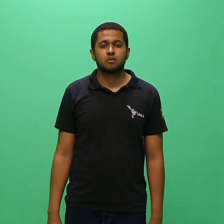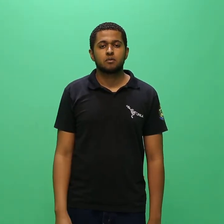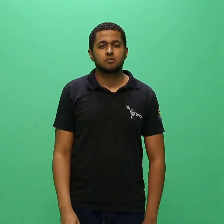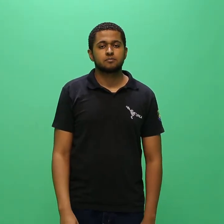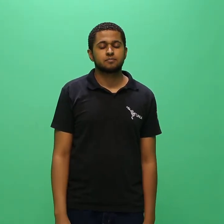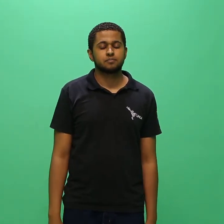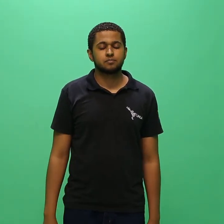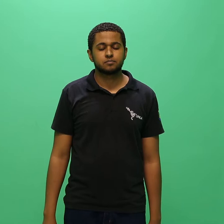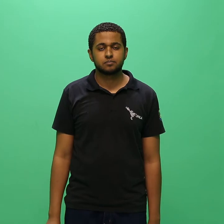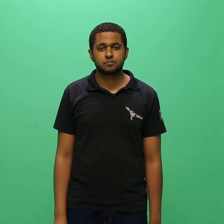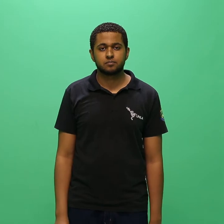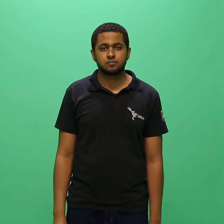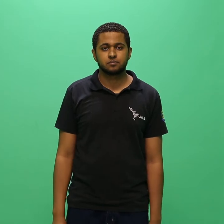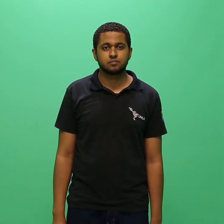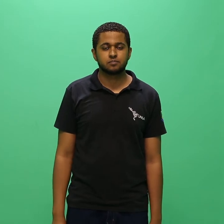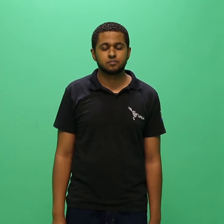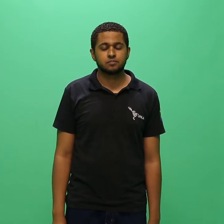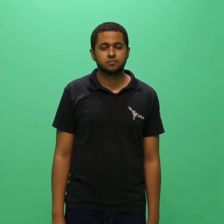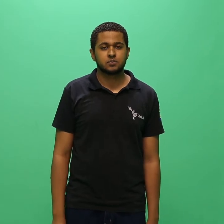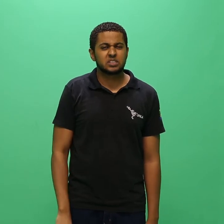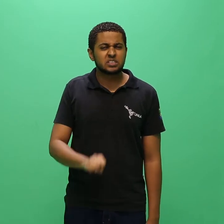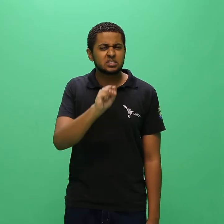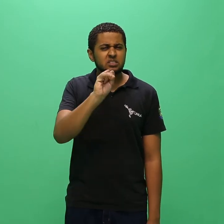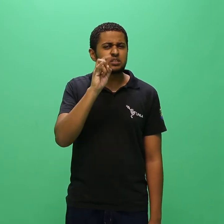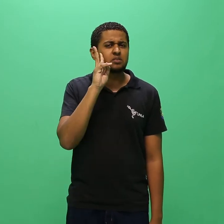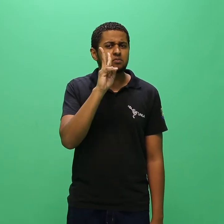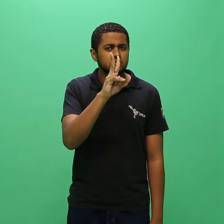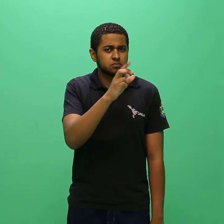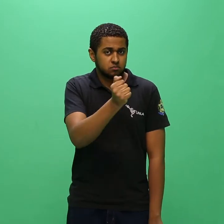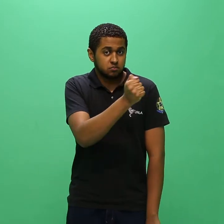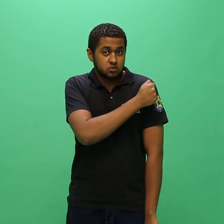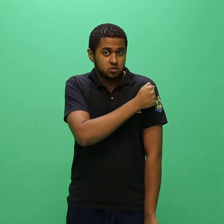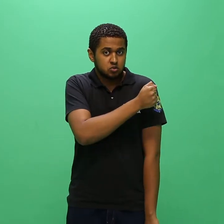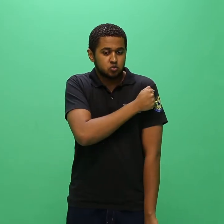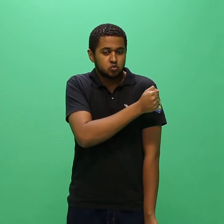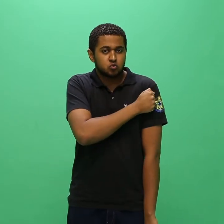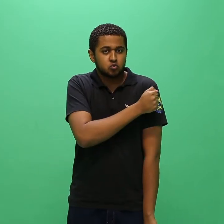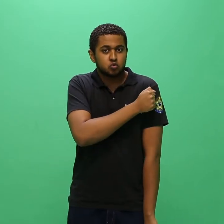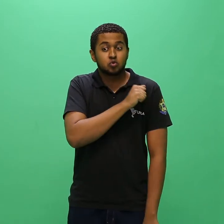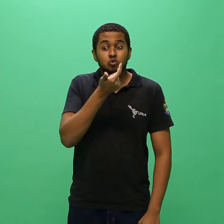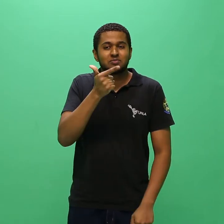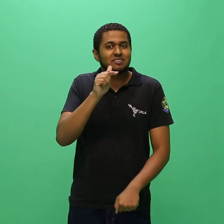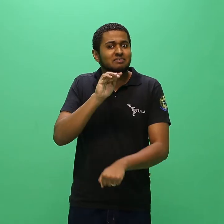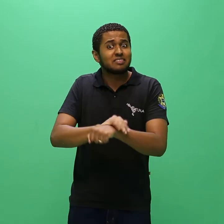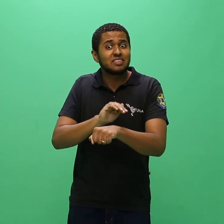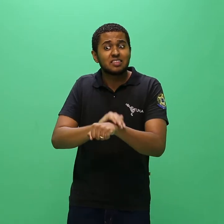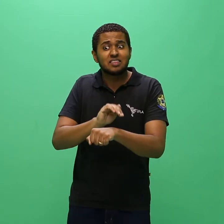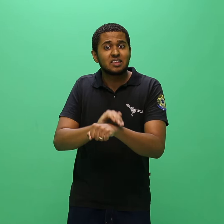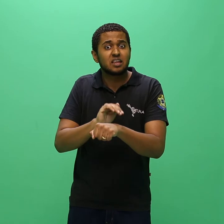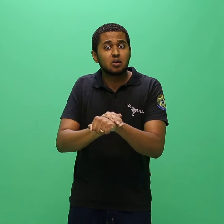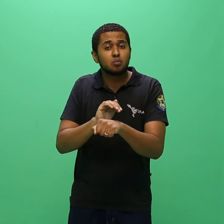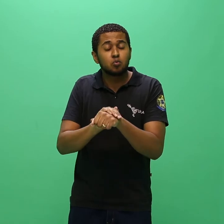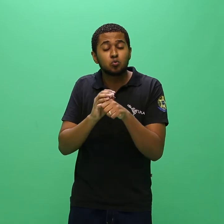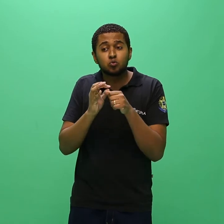dissente não terá prazo suficiente para integralizar o novo curso. O mesmo deverá ser